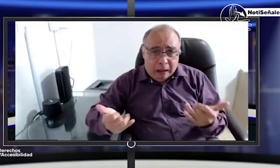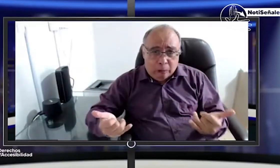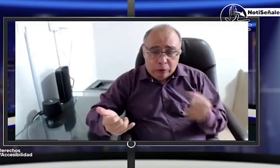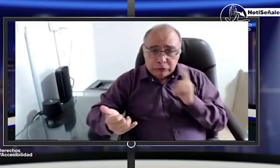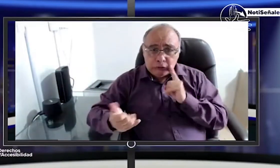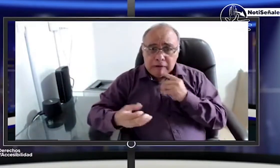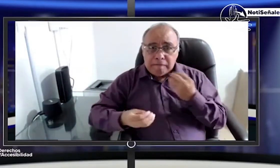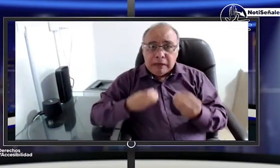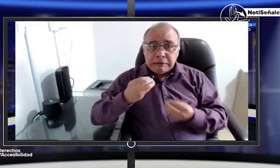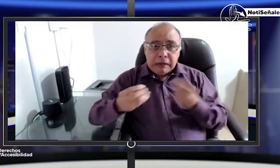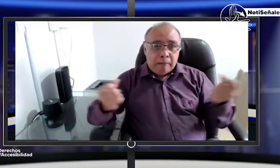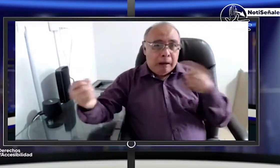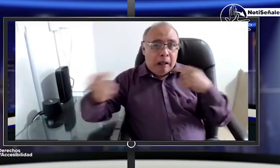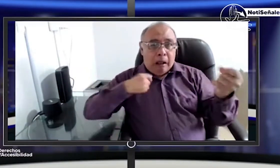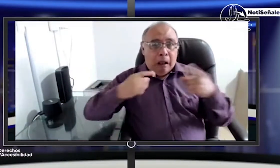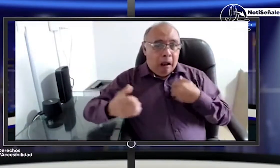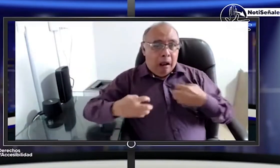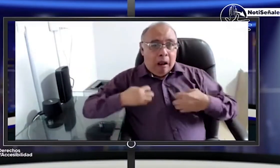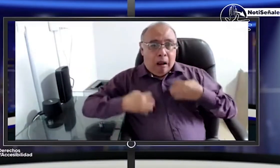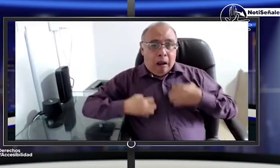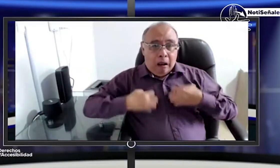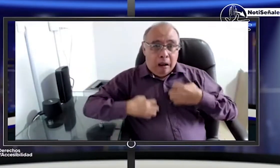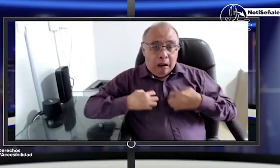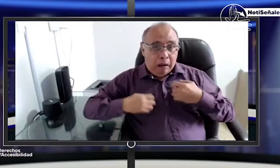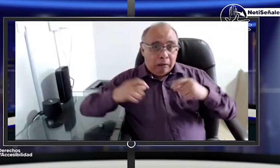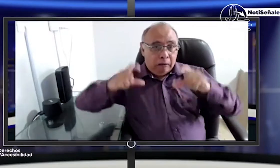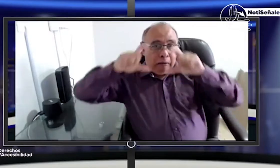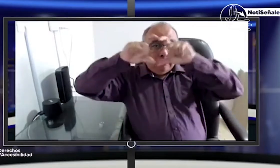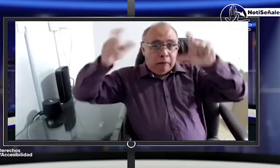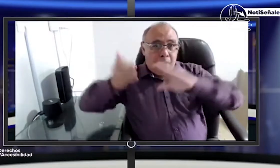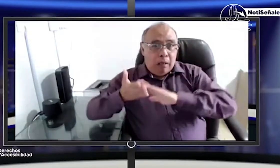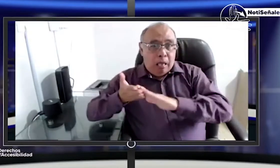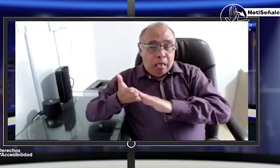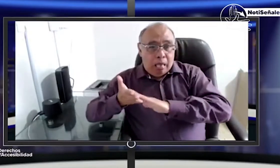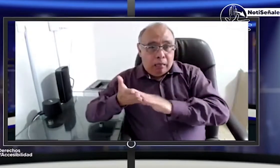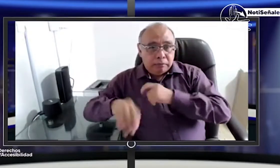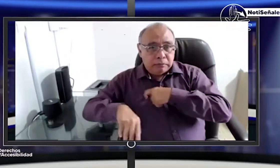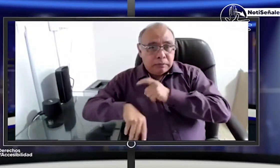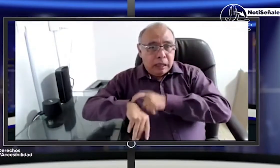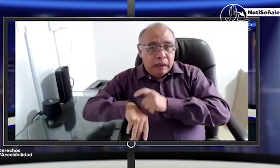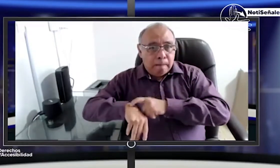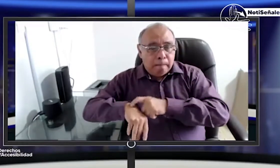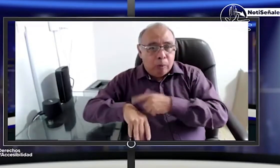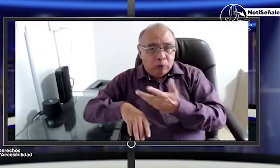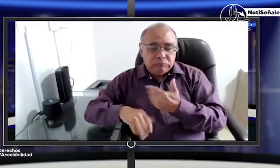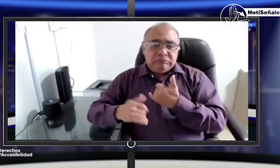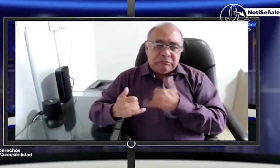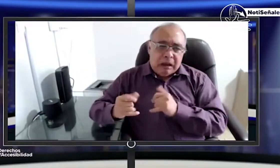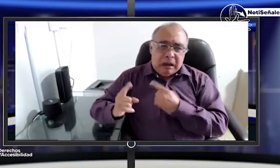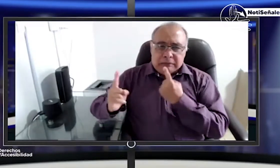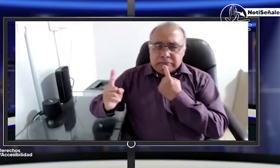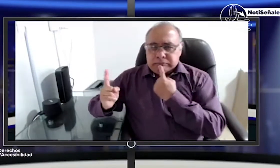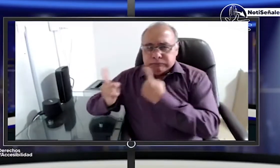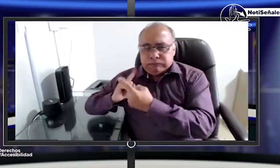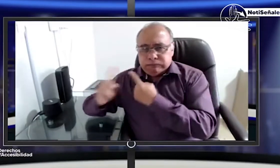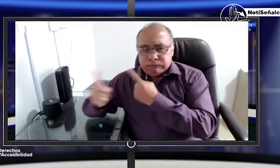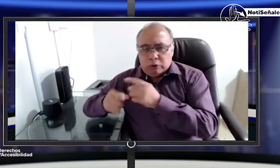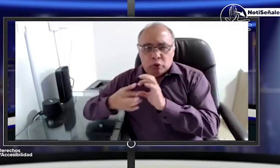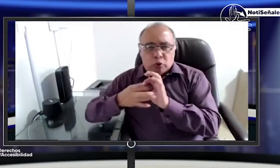con los espejos la persona sorda quedó como y entonces ahora y qué se debe hacer cuánto tiempo se da